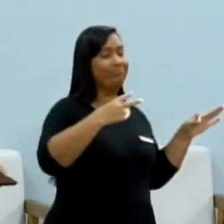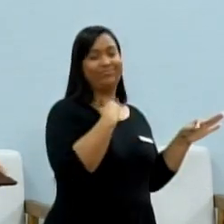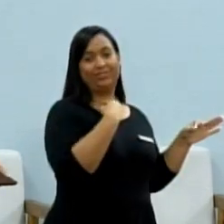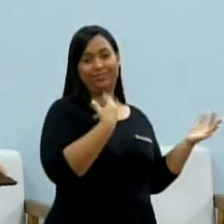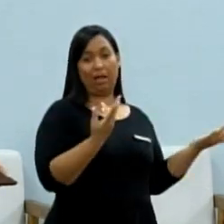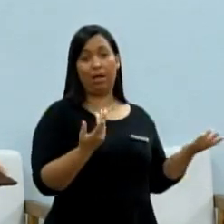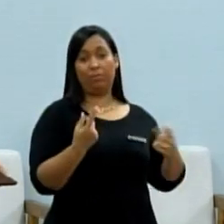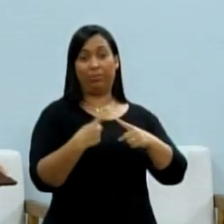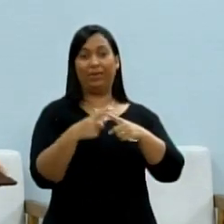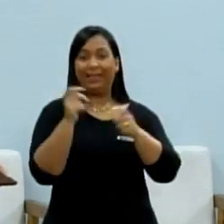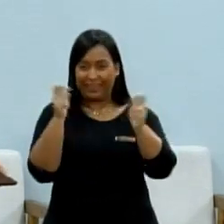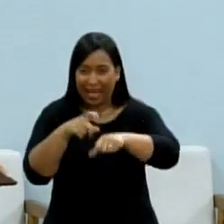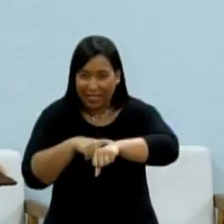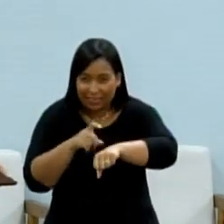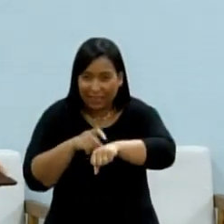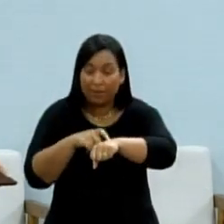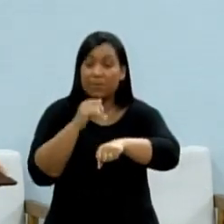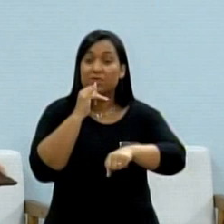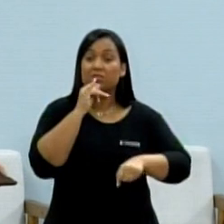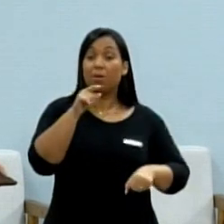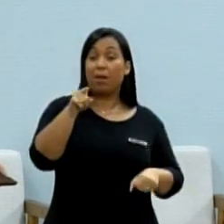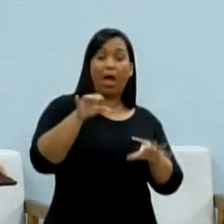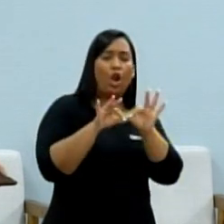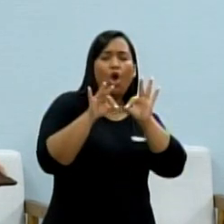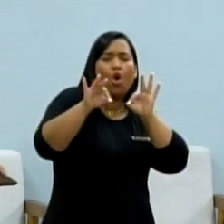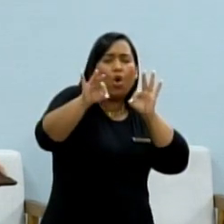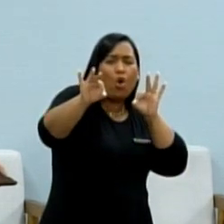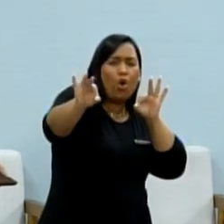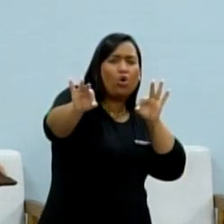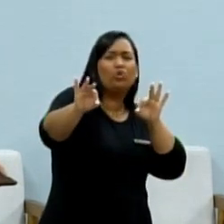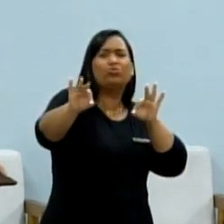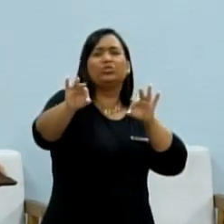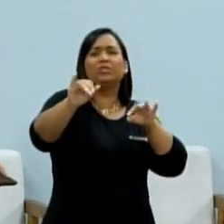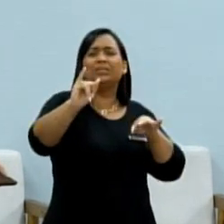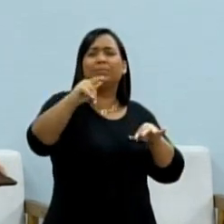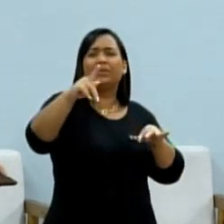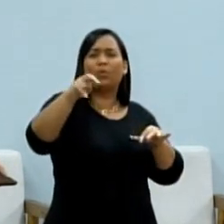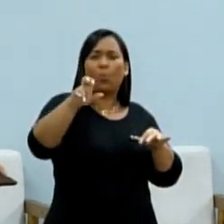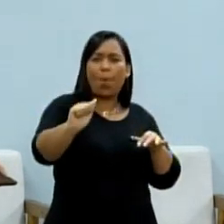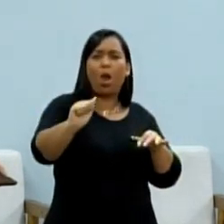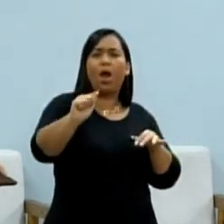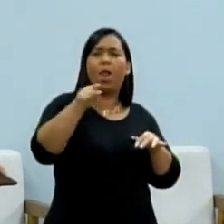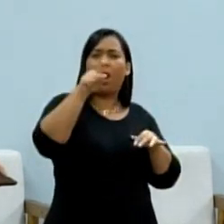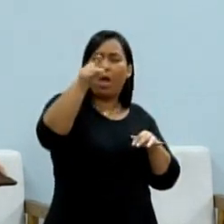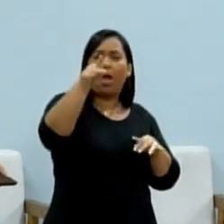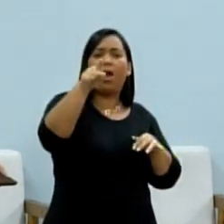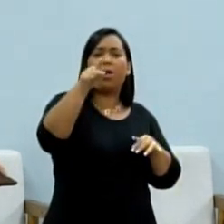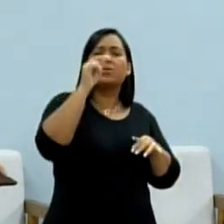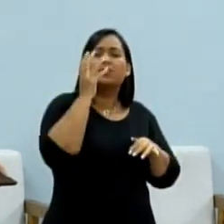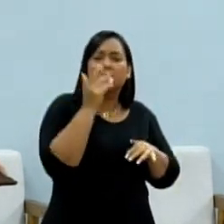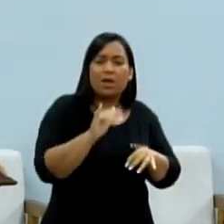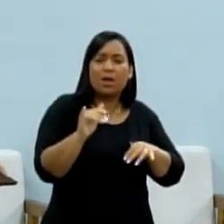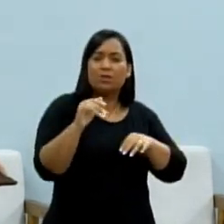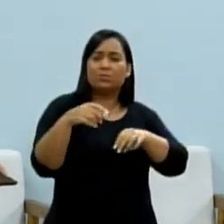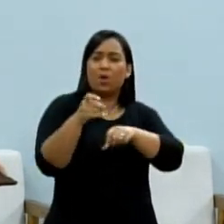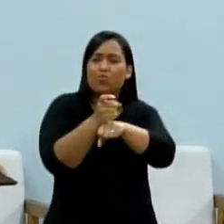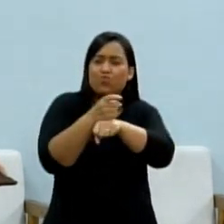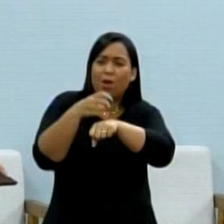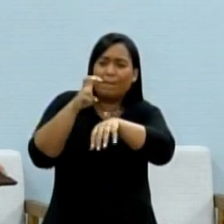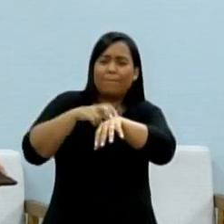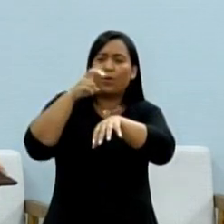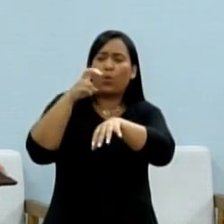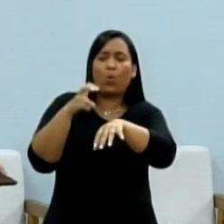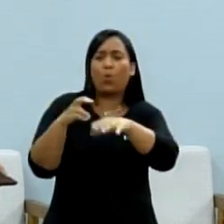daria tempo de chegar lá de um bairro, lá perto de Ipiguá, uma criança for picada, ou em casa, ou na escola,